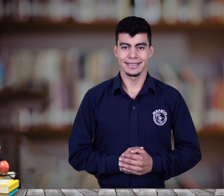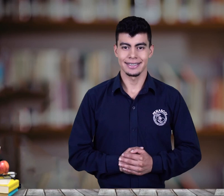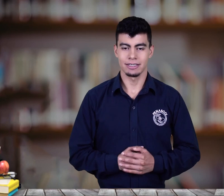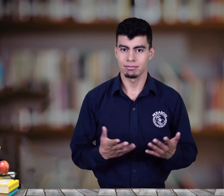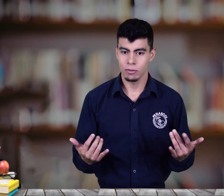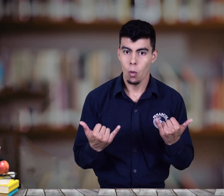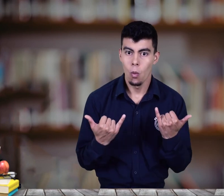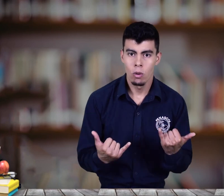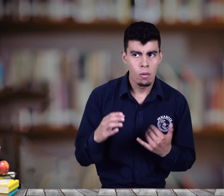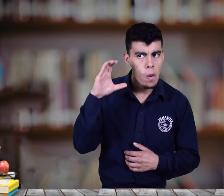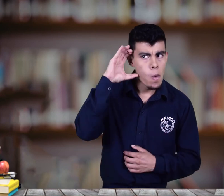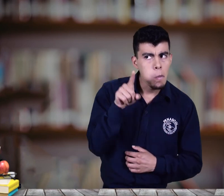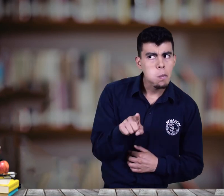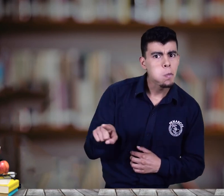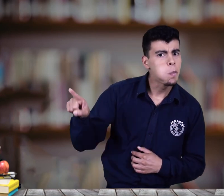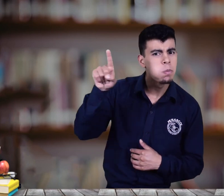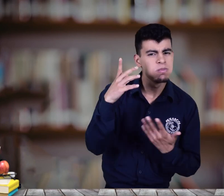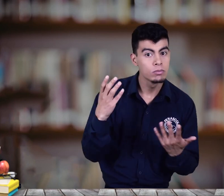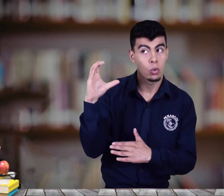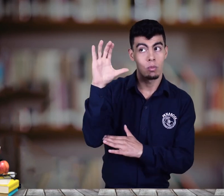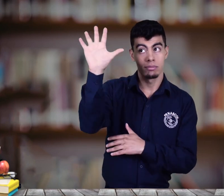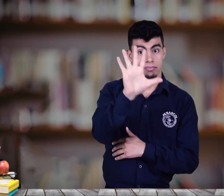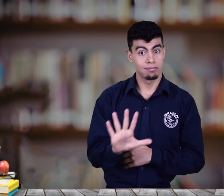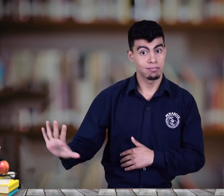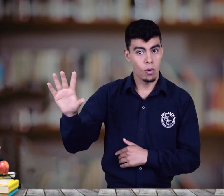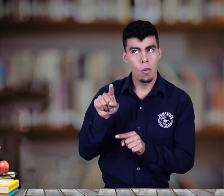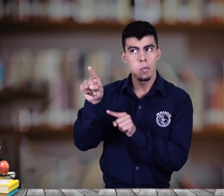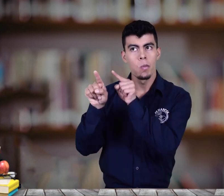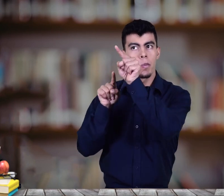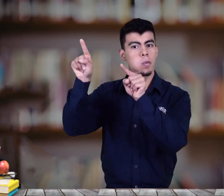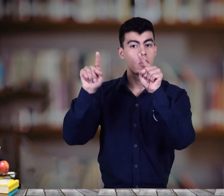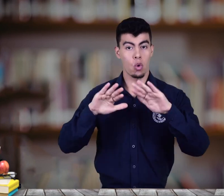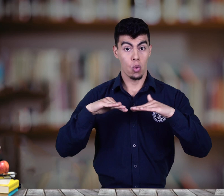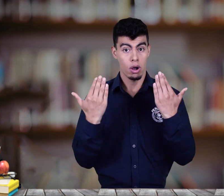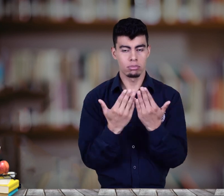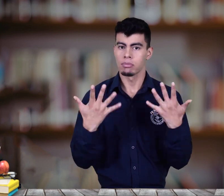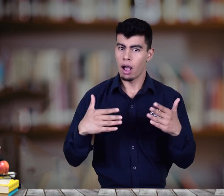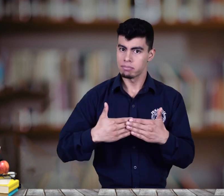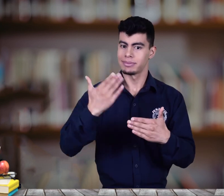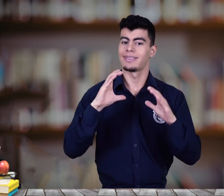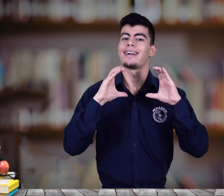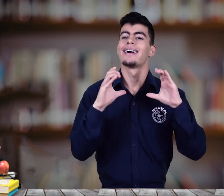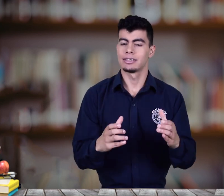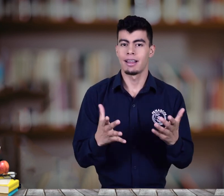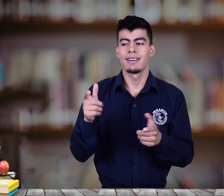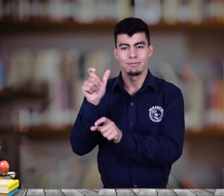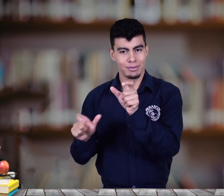Por esta época, en toda Colombia, las instituciones educativas están iniciando clase. Pensando en esto,